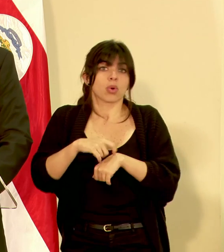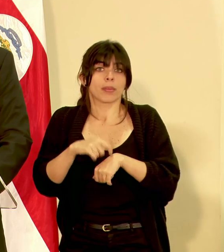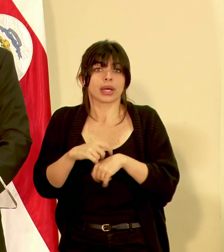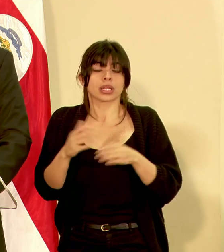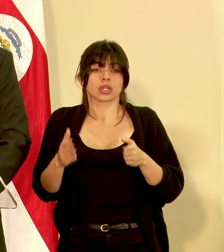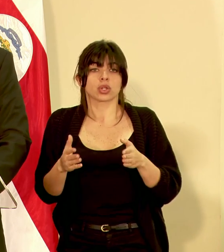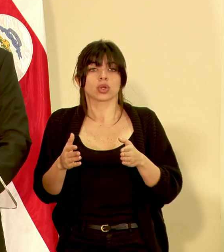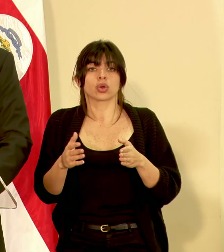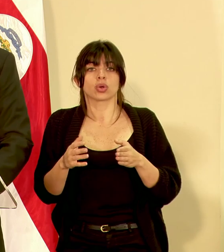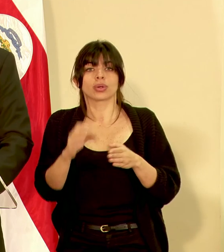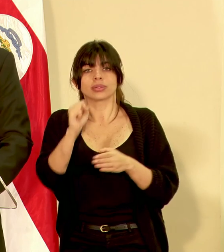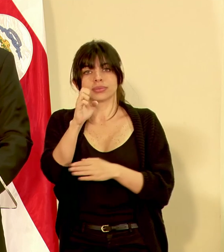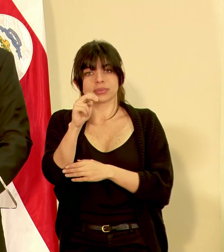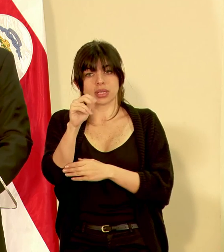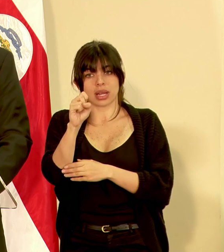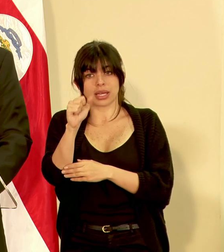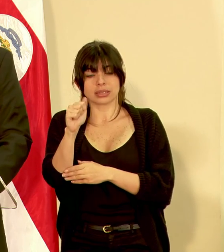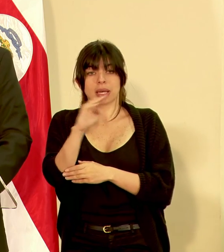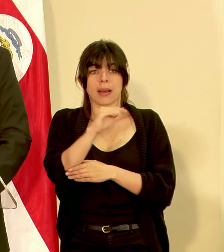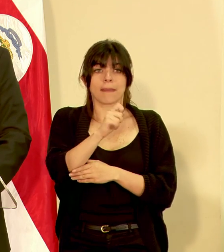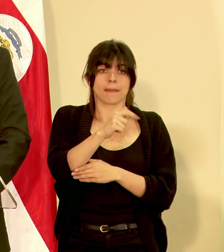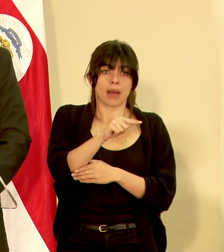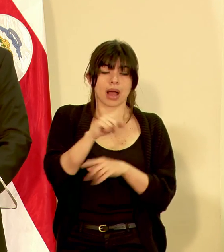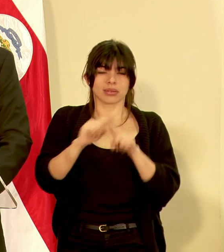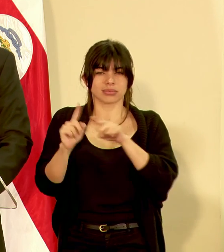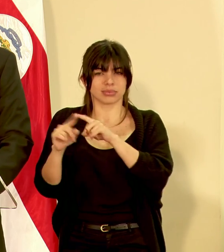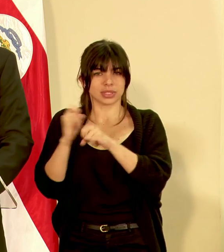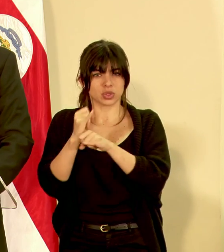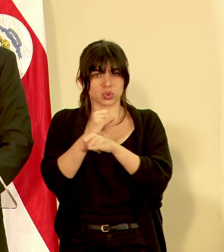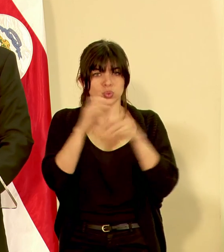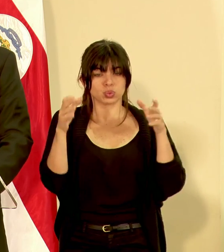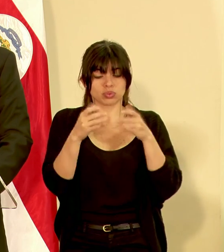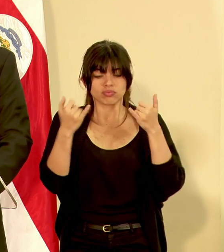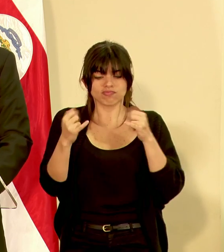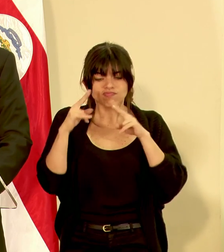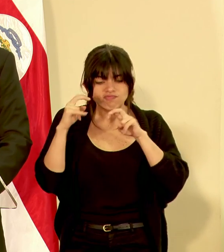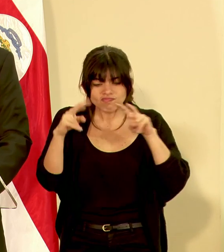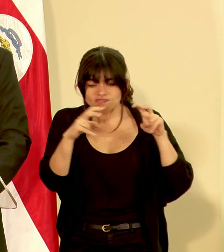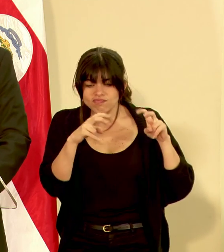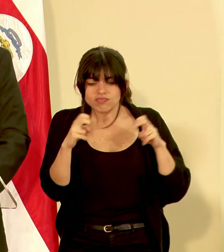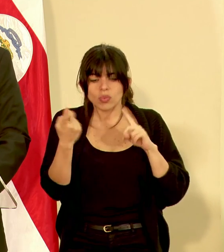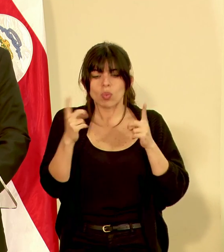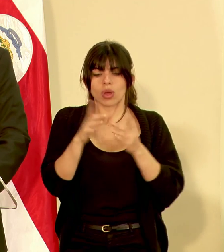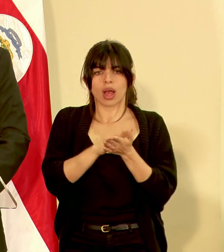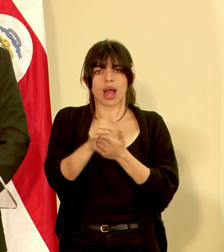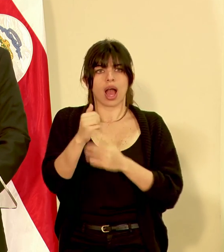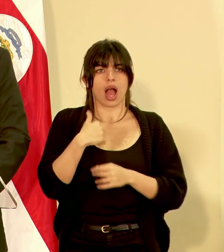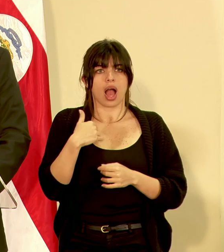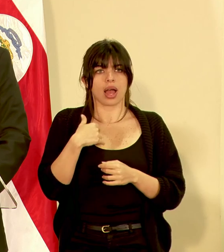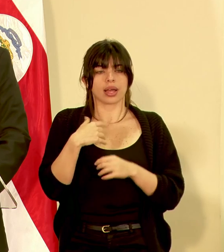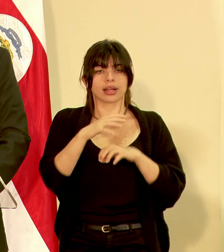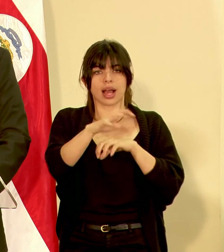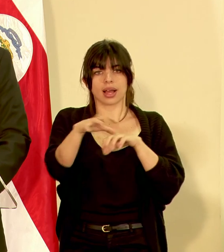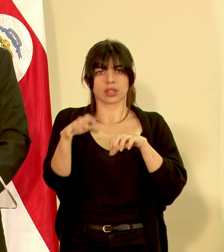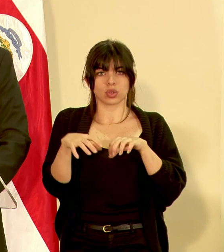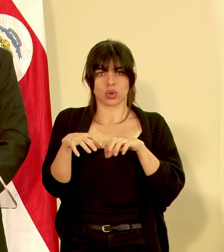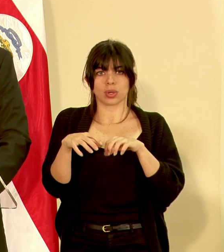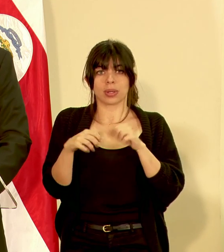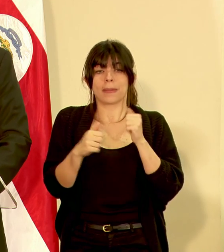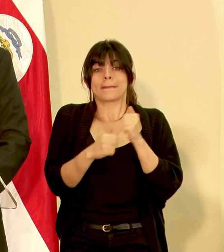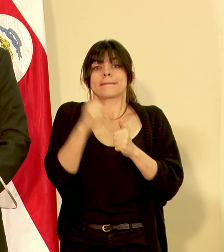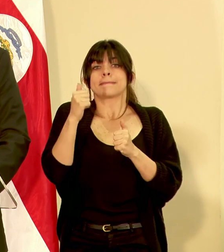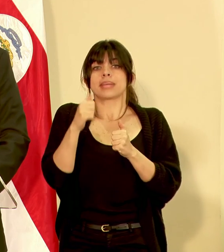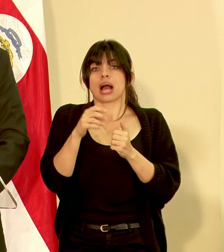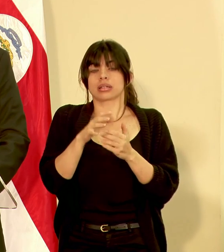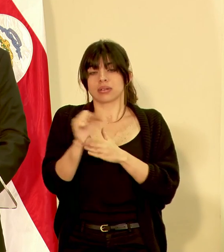tanto el Senasa como el MAC y otras instituciones están haciendo el levantamiento de daños en los cantones que más se han